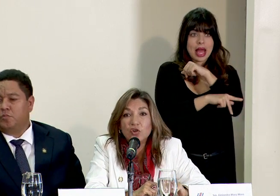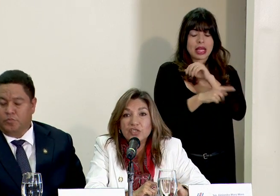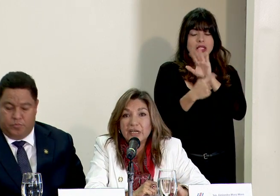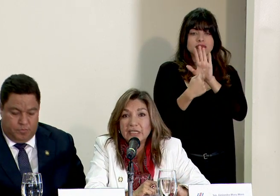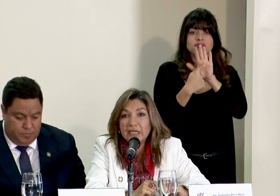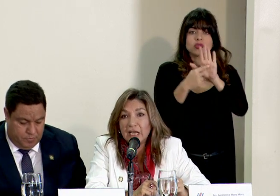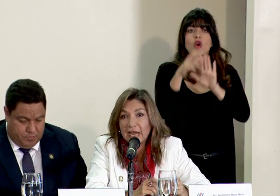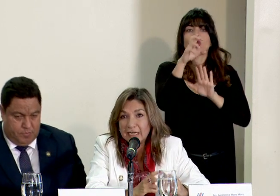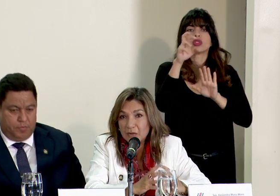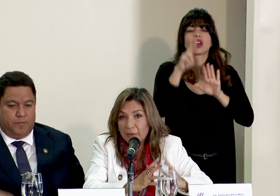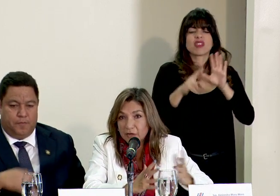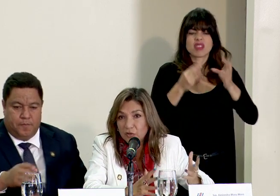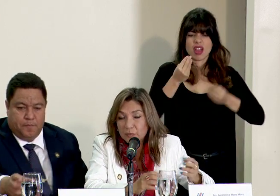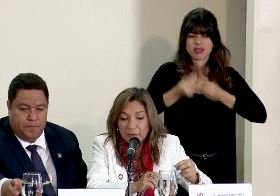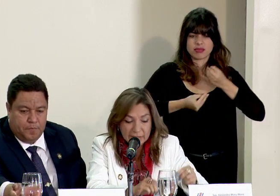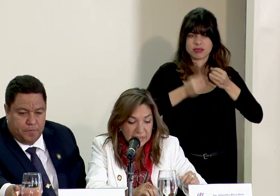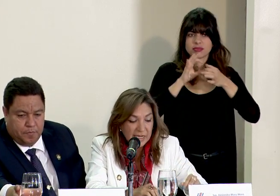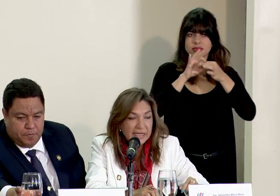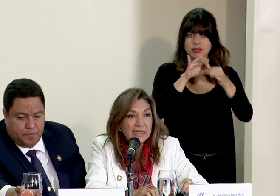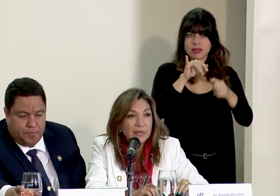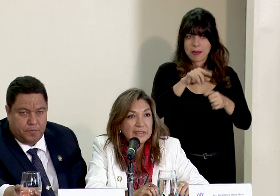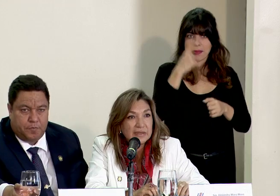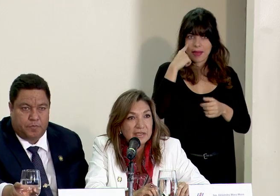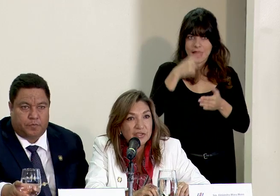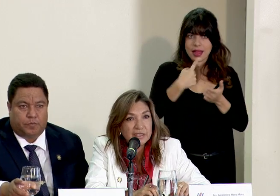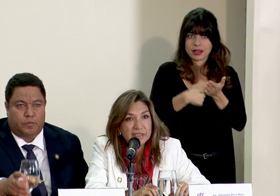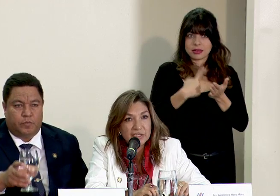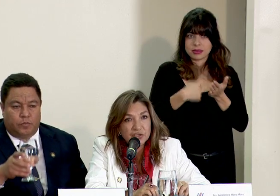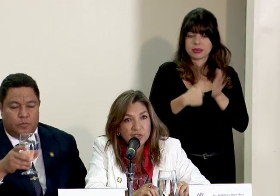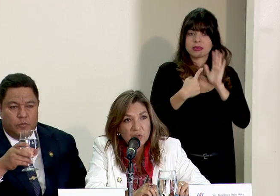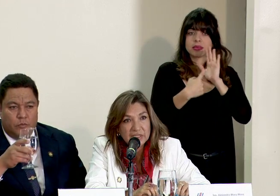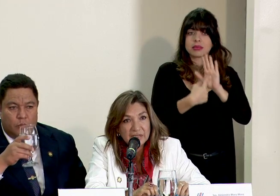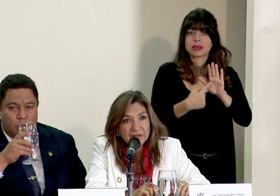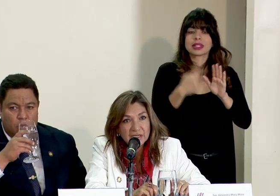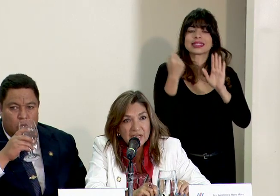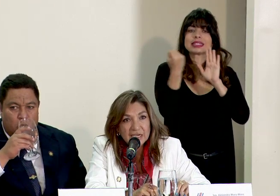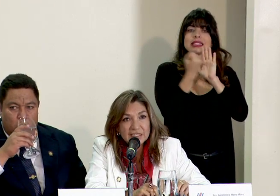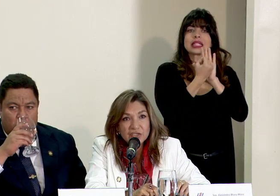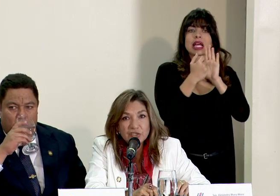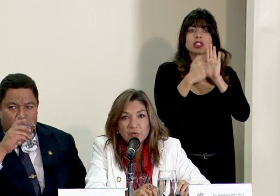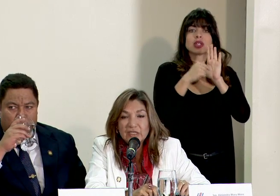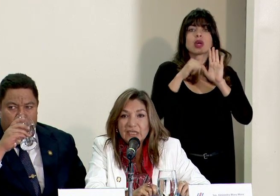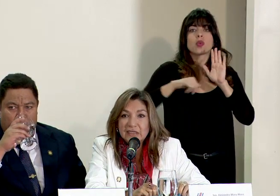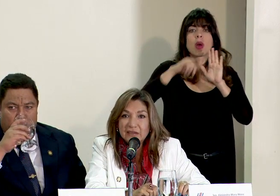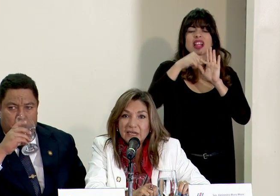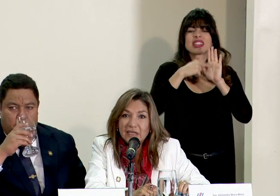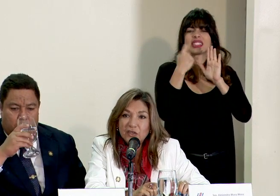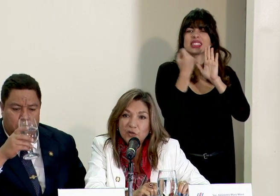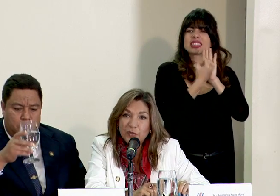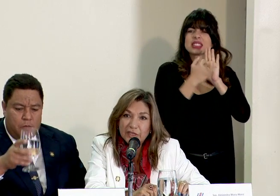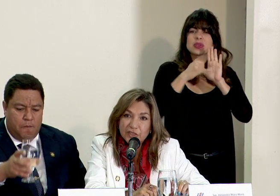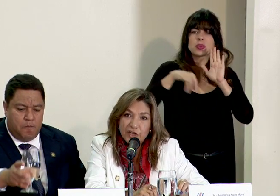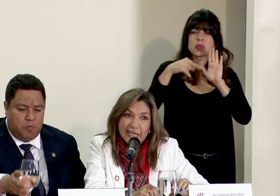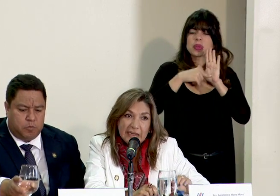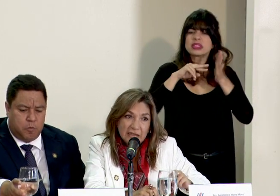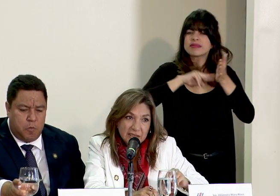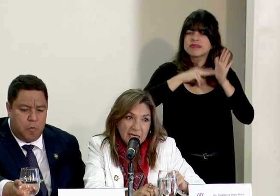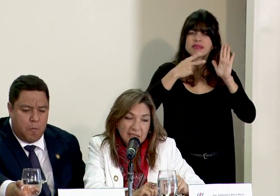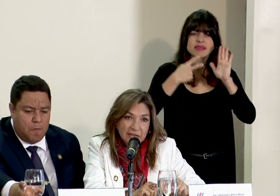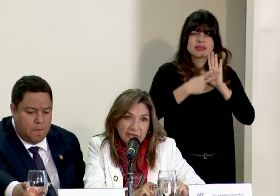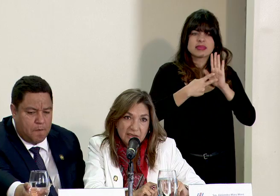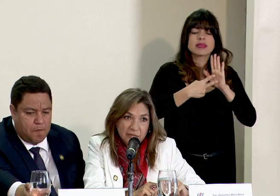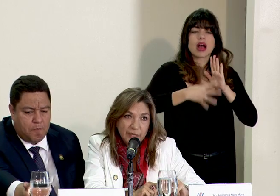Costa Rica en el marco del panel, que es la presentación del sello de igualdad. El sello de igualdad tendrá la incorporación